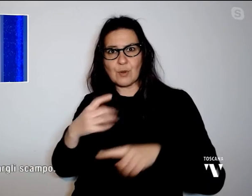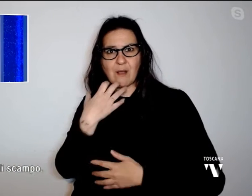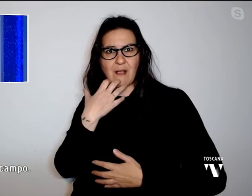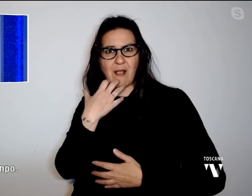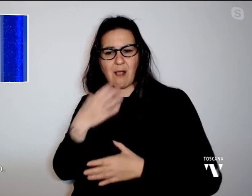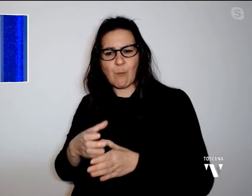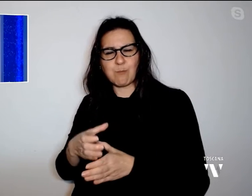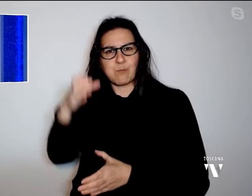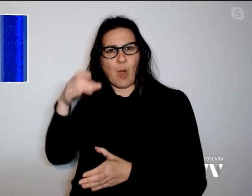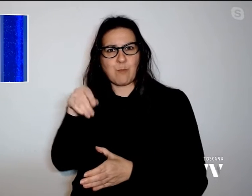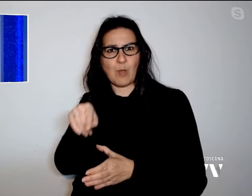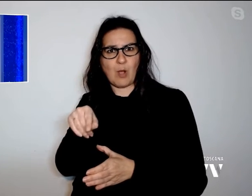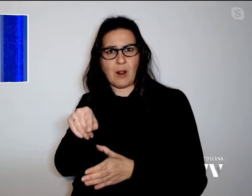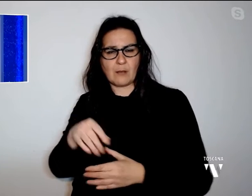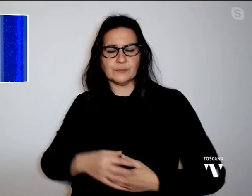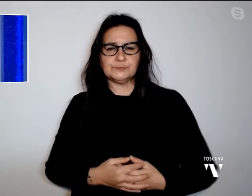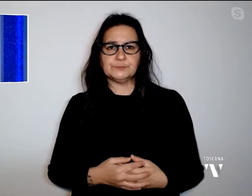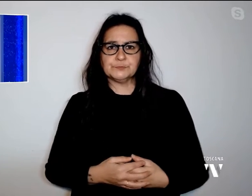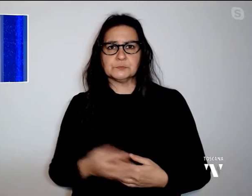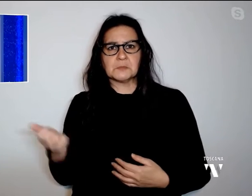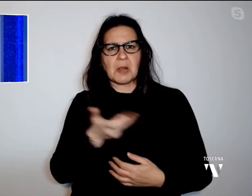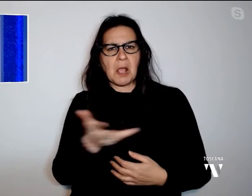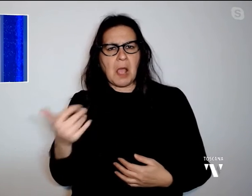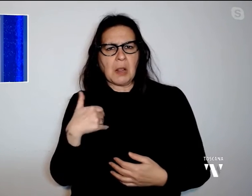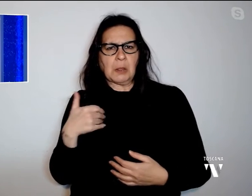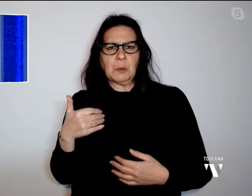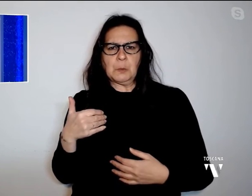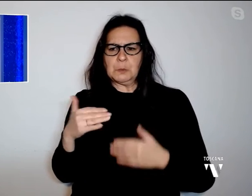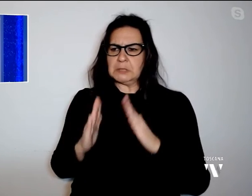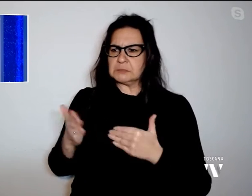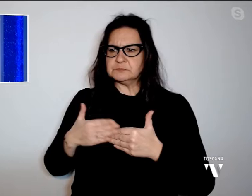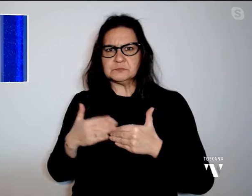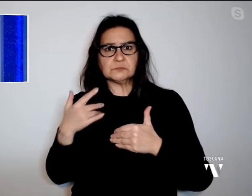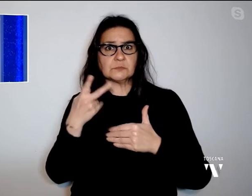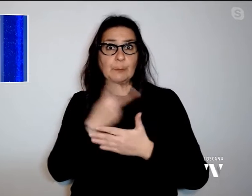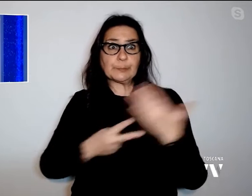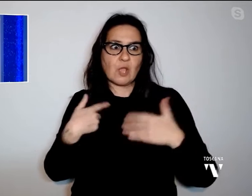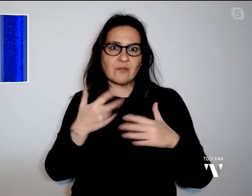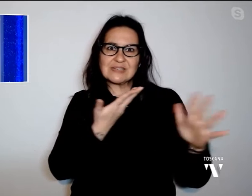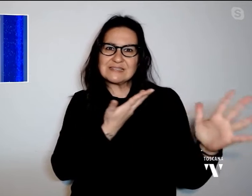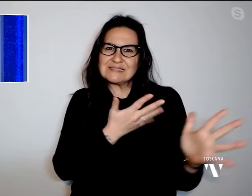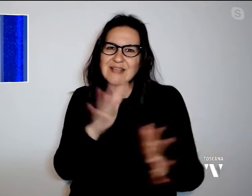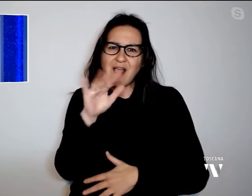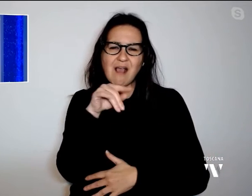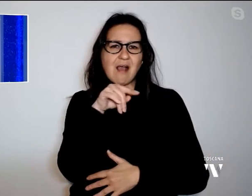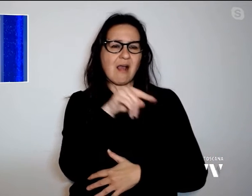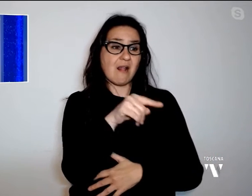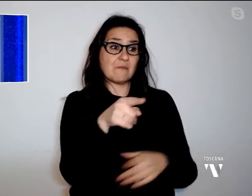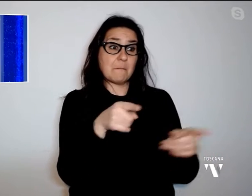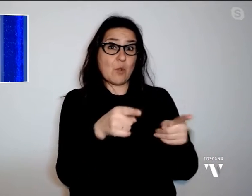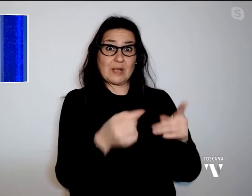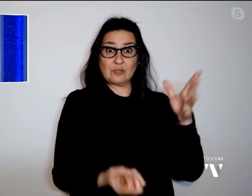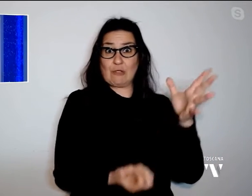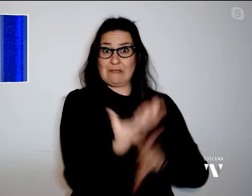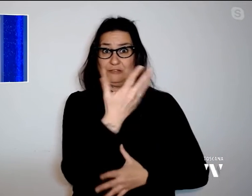gas. Alcuni vicini avrebbero tentato di salvare l'anziano quando è scoppiato l'incendio, ma non c'è